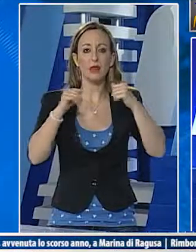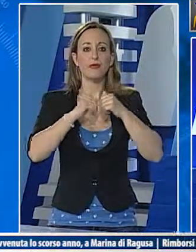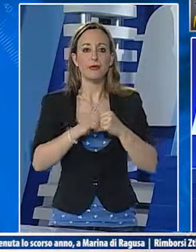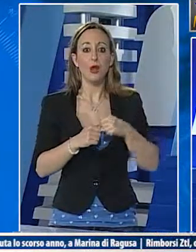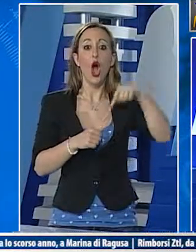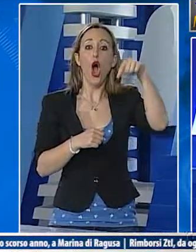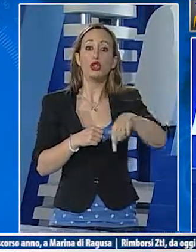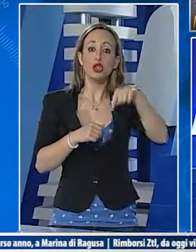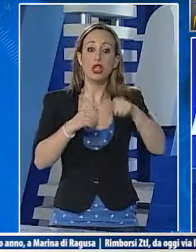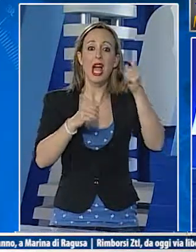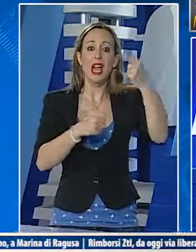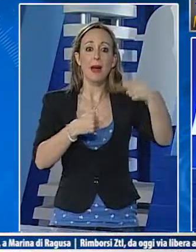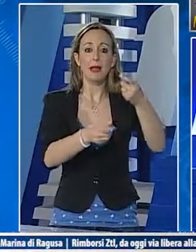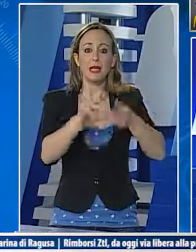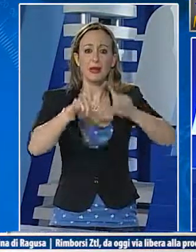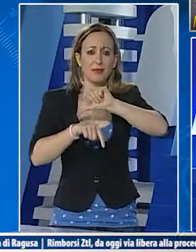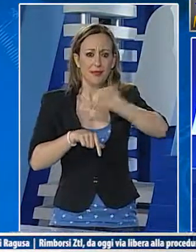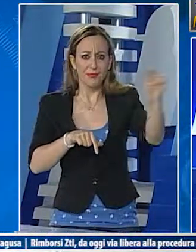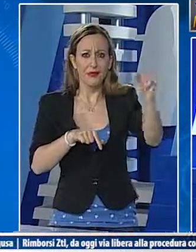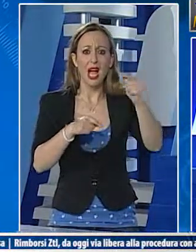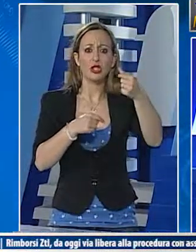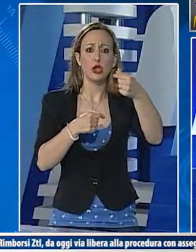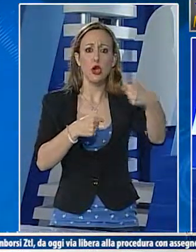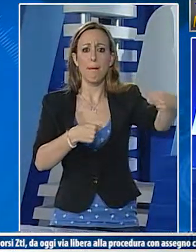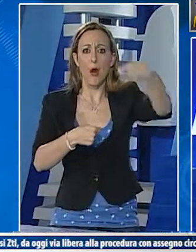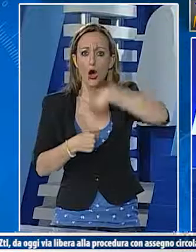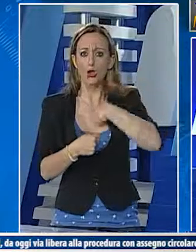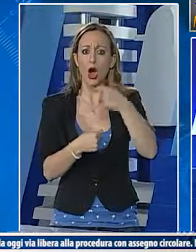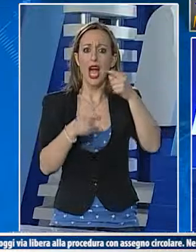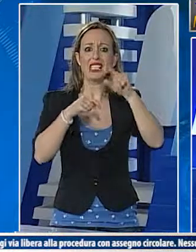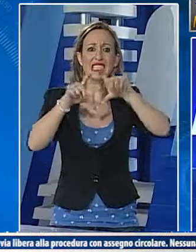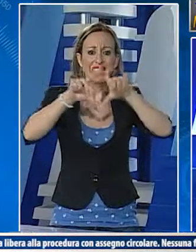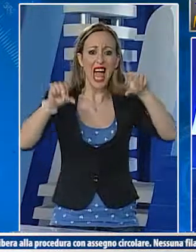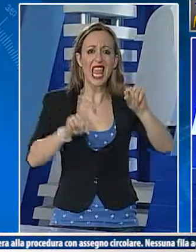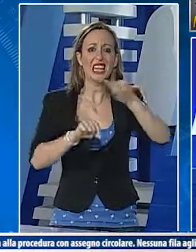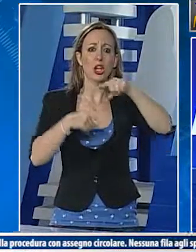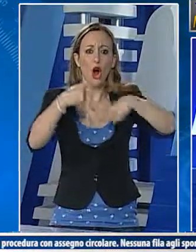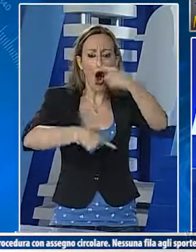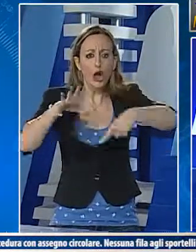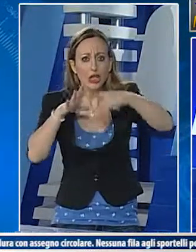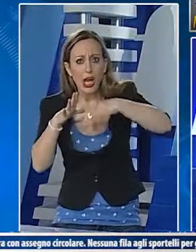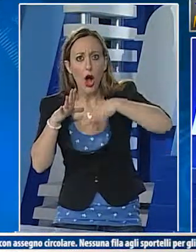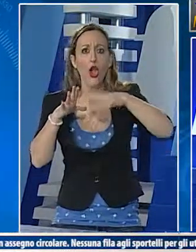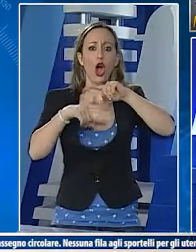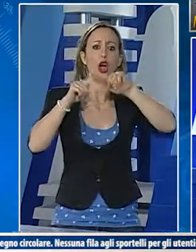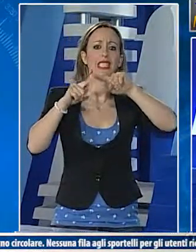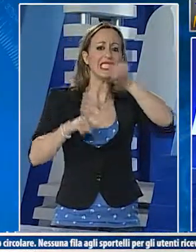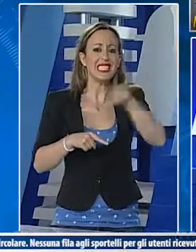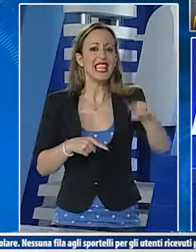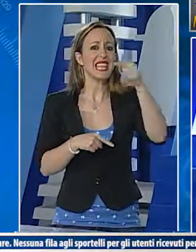nel giugno dello scorso anno a Marina di Ragusa. Le vittime furono due anziane sorelle, la figlia disabile e una padante